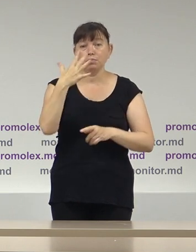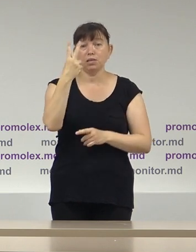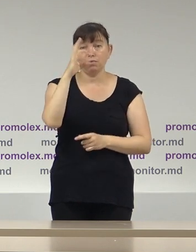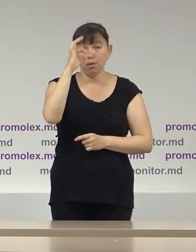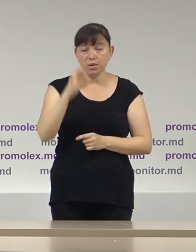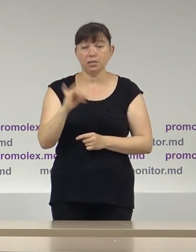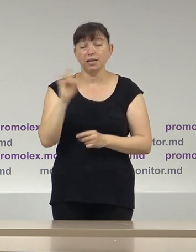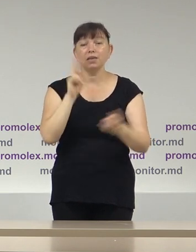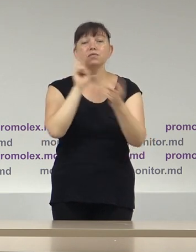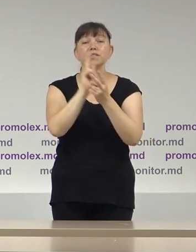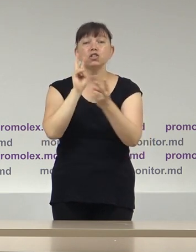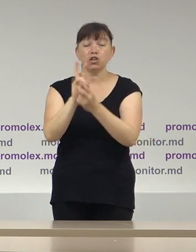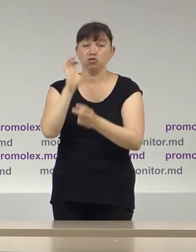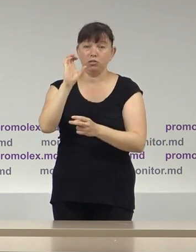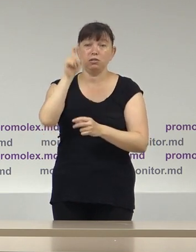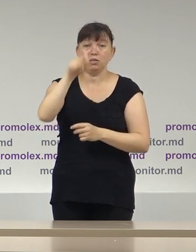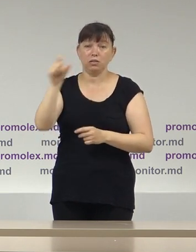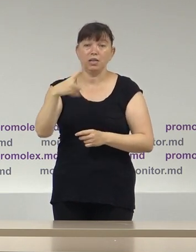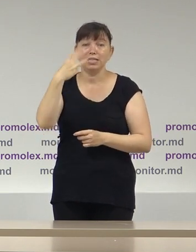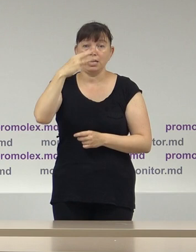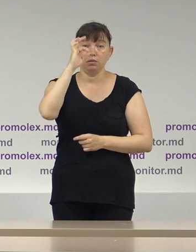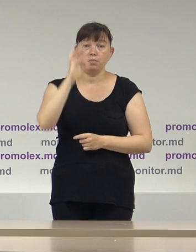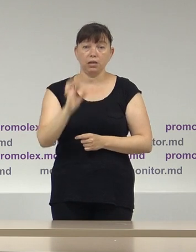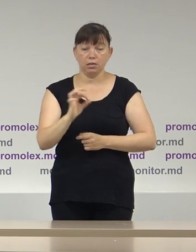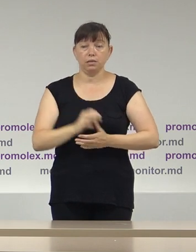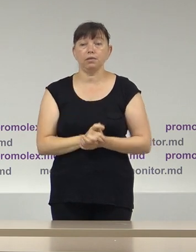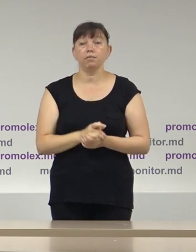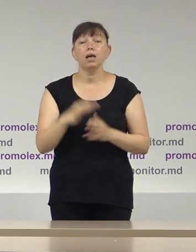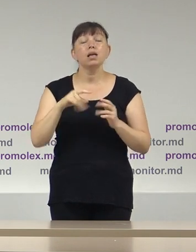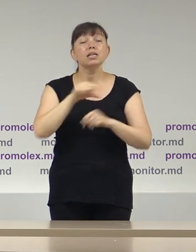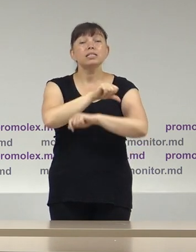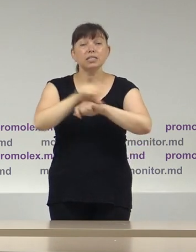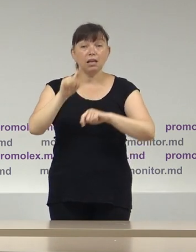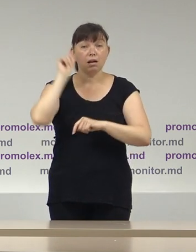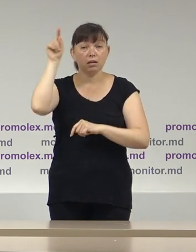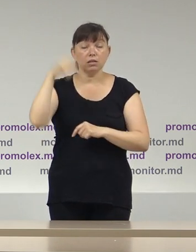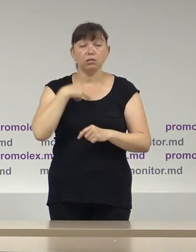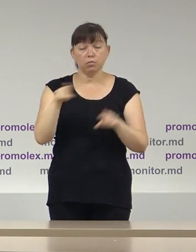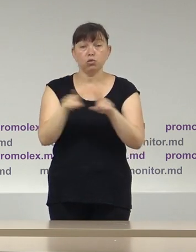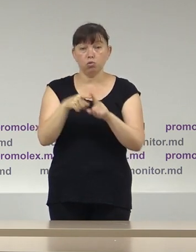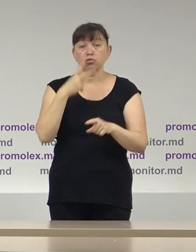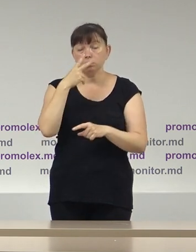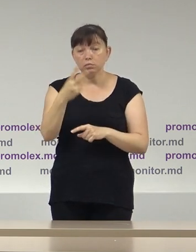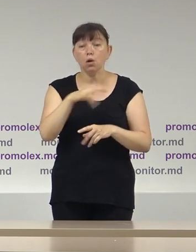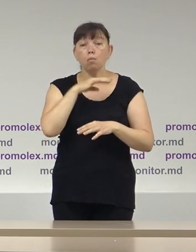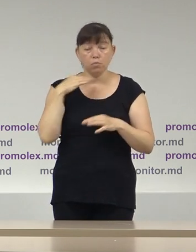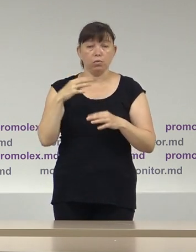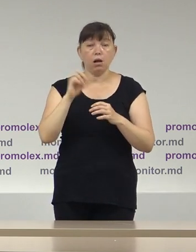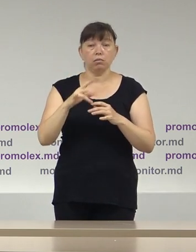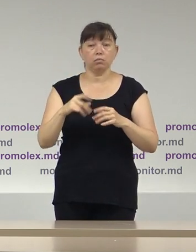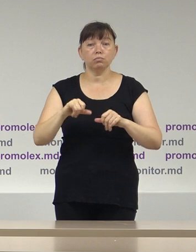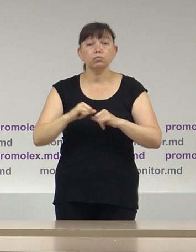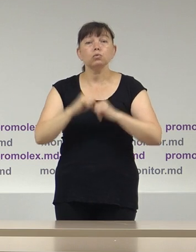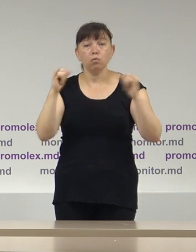% și întâlnirile cu cetățenii 30%. Peste hotare, de asemenea, am constatat o activizare a